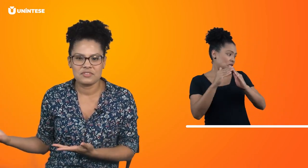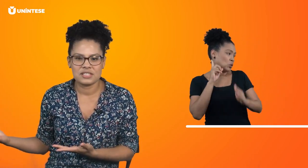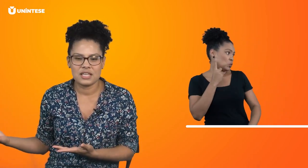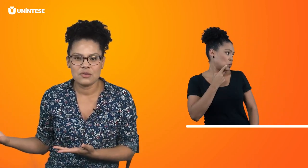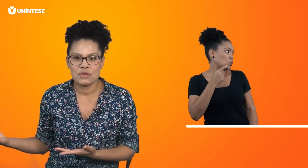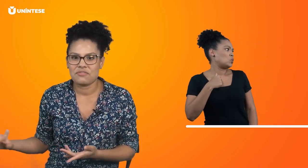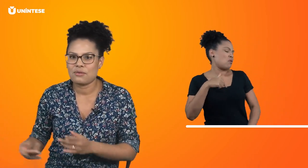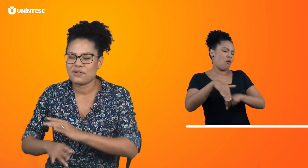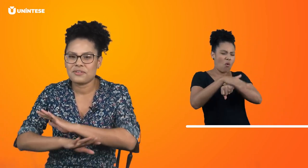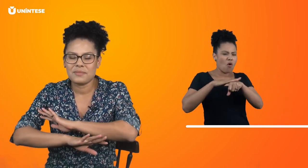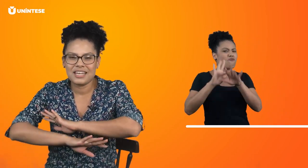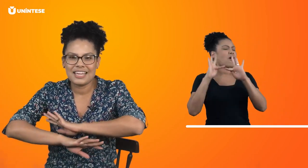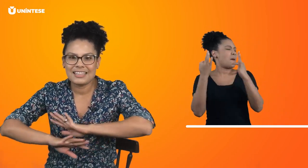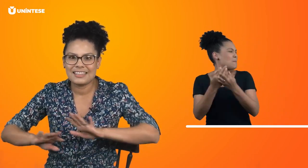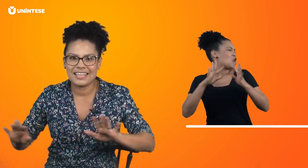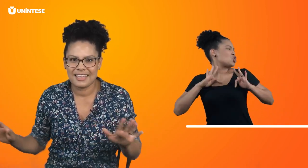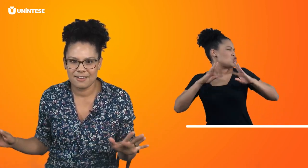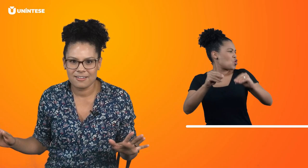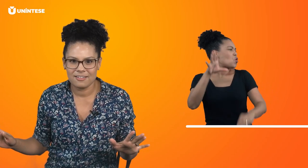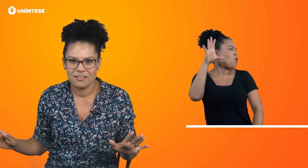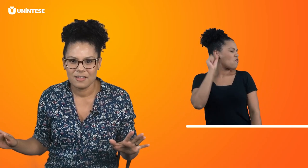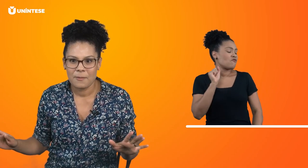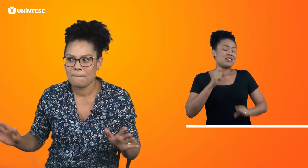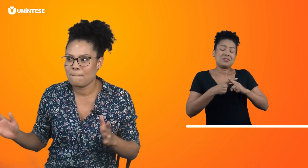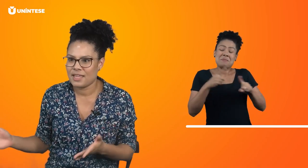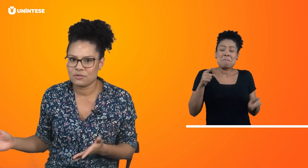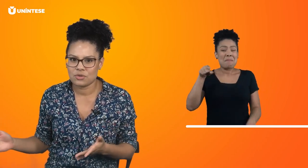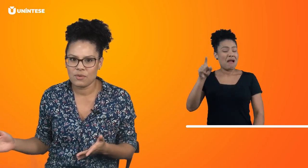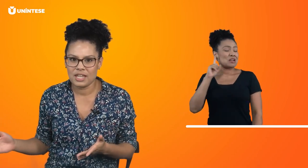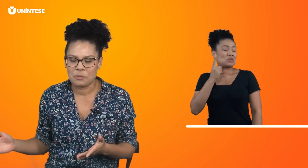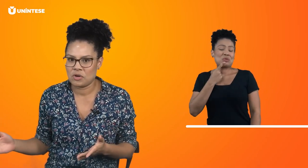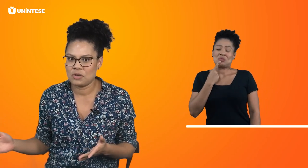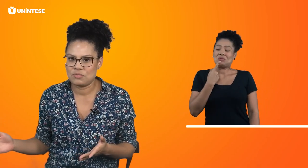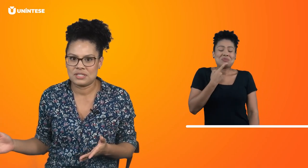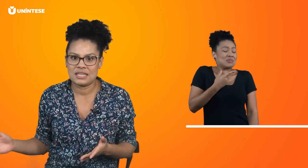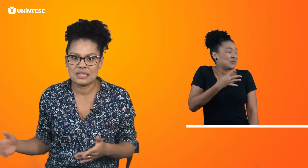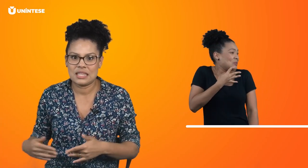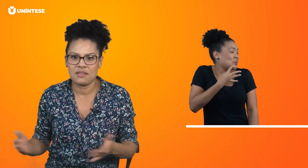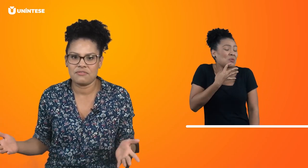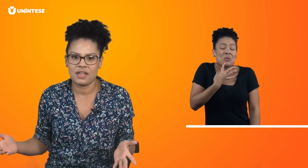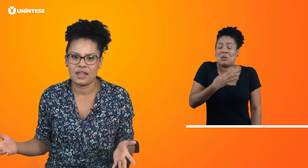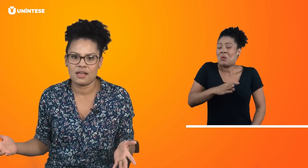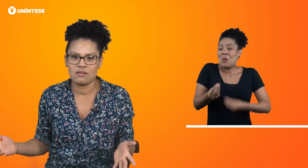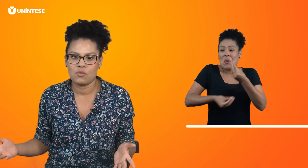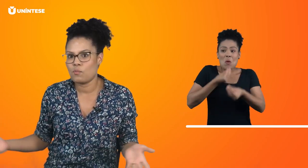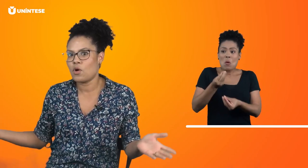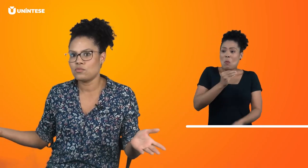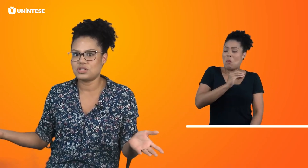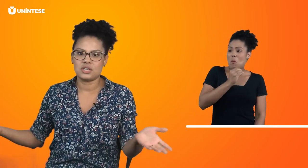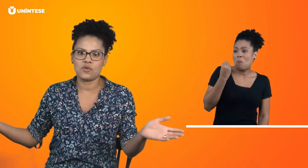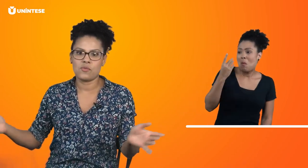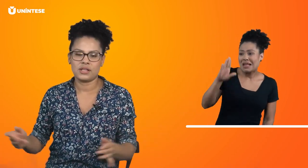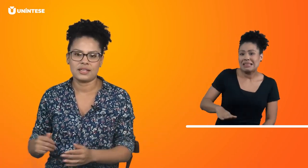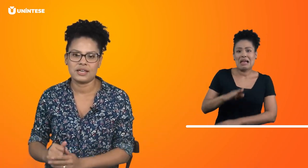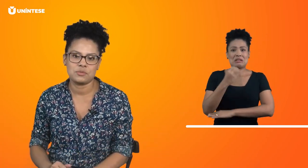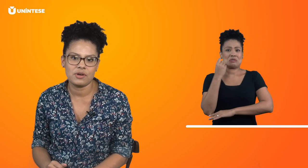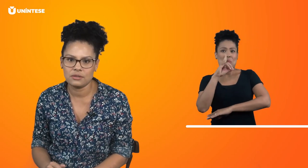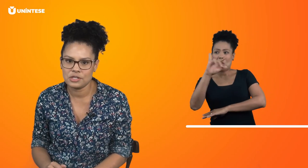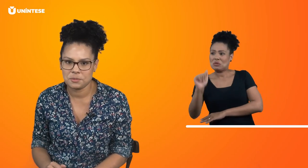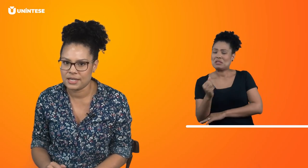vizinho e eu falo com a família inteira, menos com ele, porque eu não sei nem falar um bom dia ou boa tarde ou boa noite pra